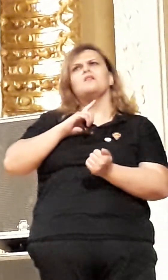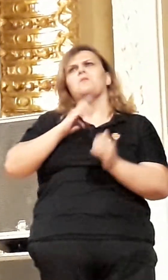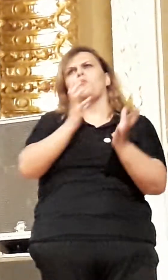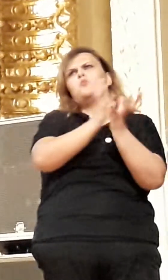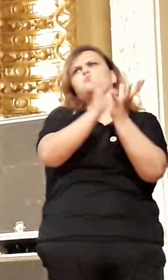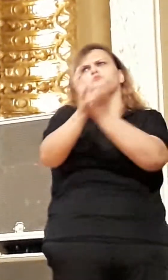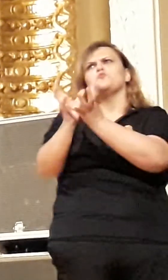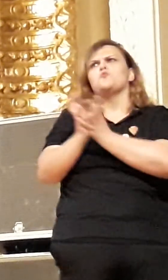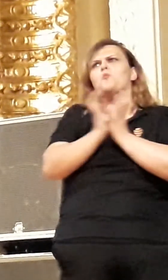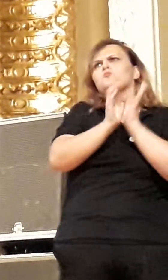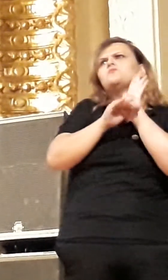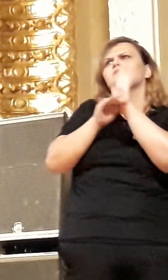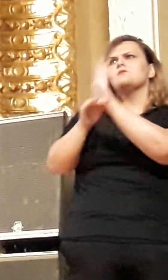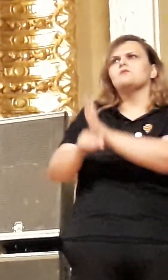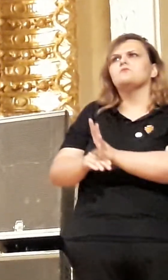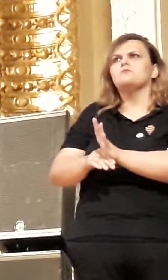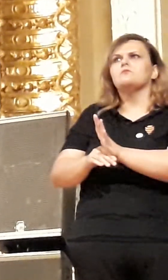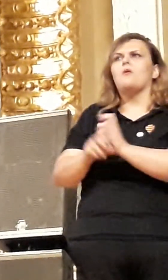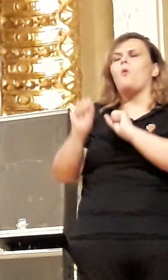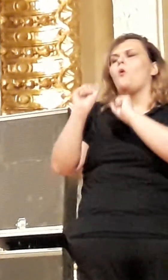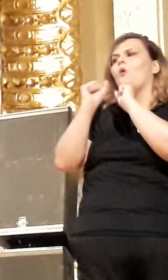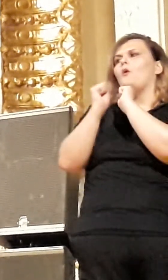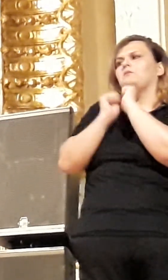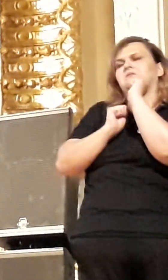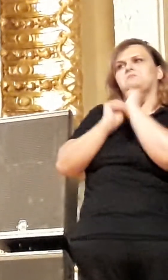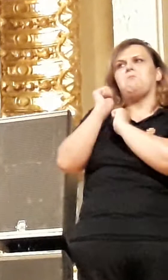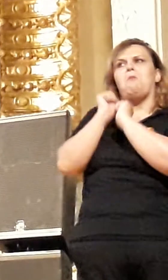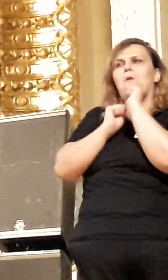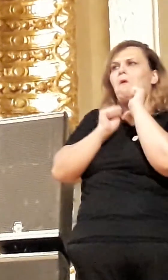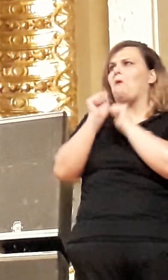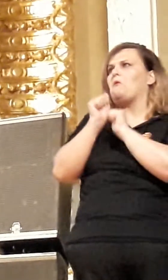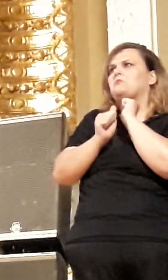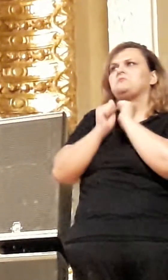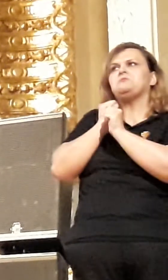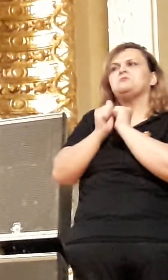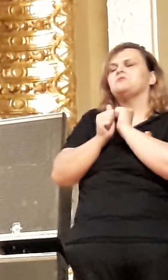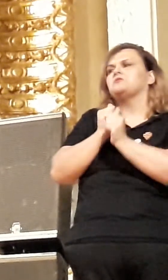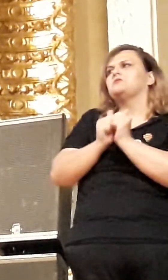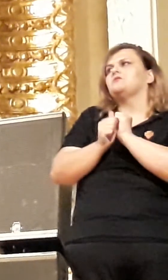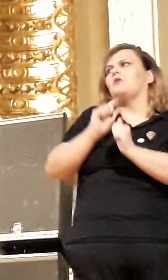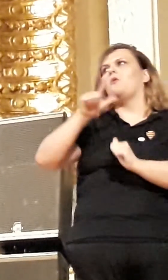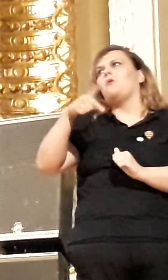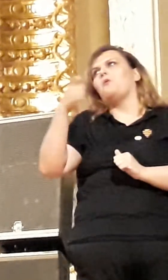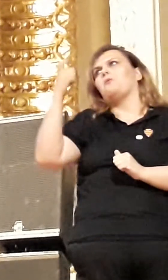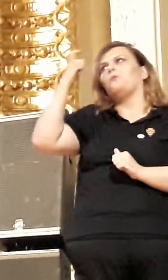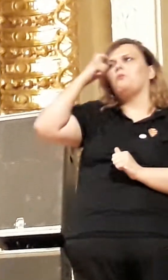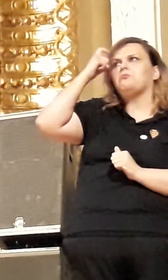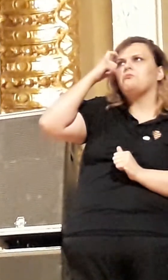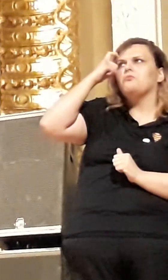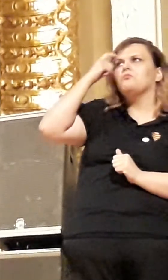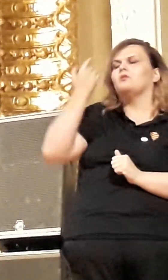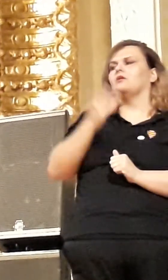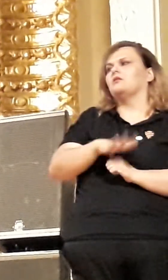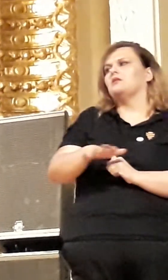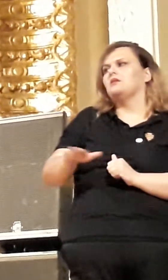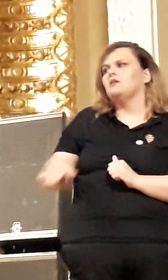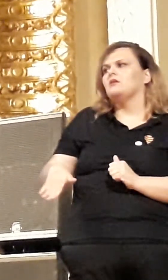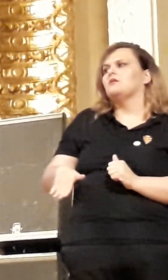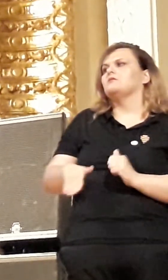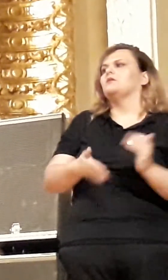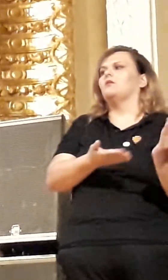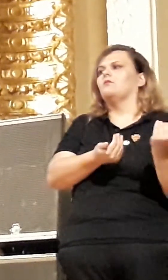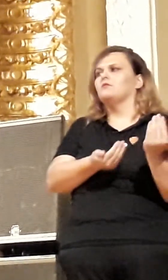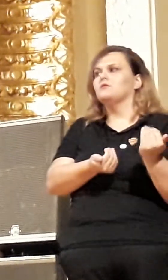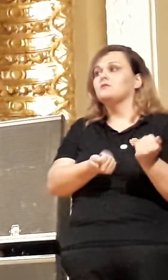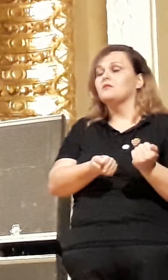da cultura, na área dos esportes e também na área da criança e do adolescente. E essas políticas de apoio